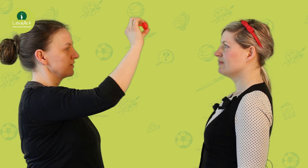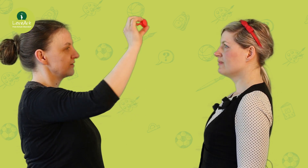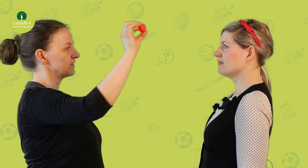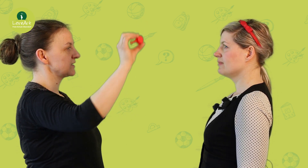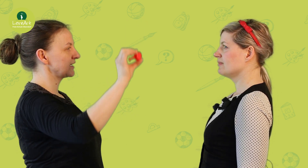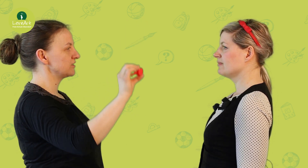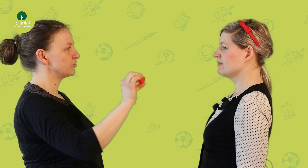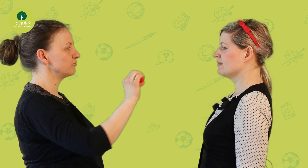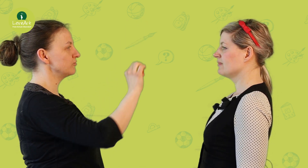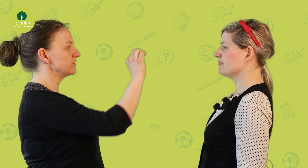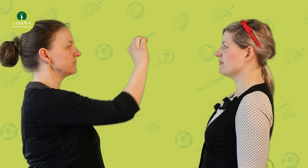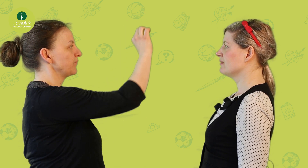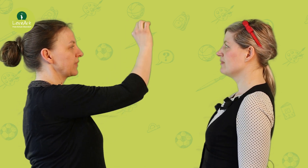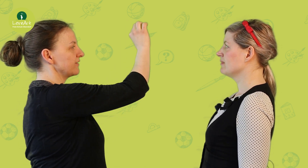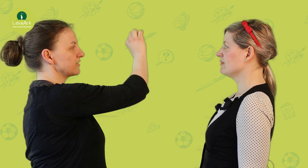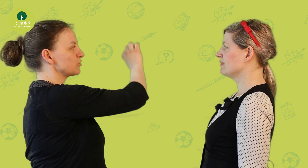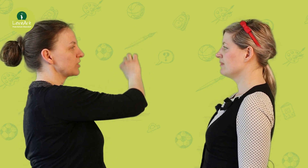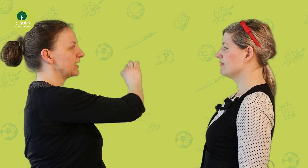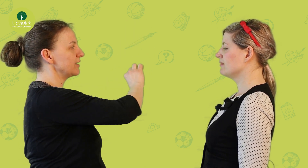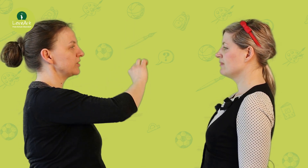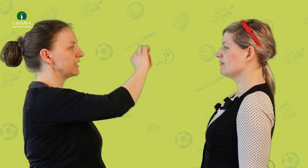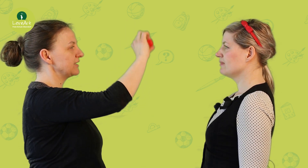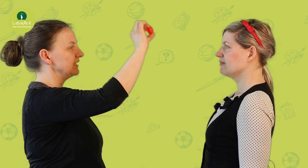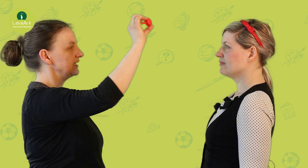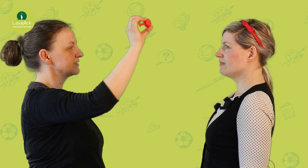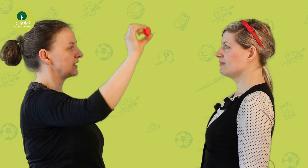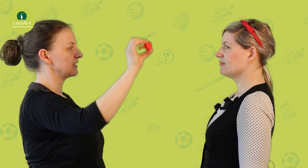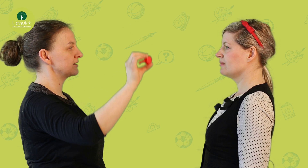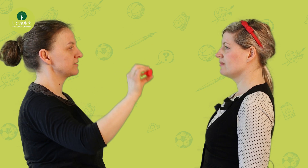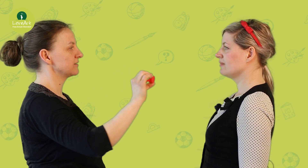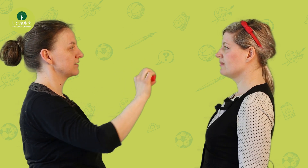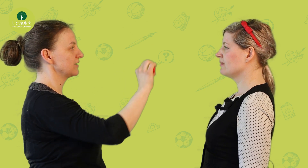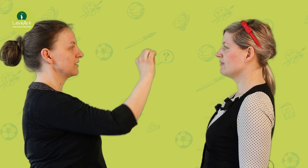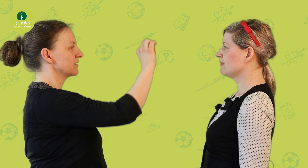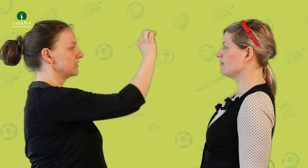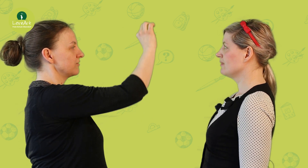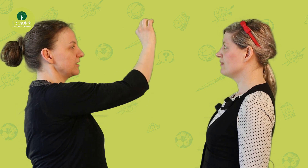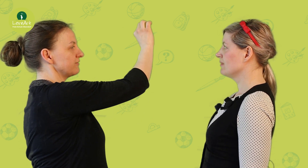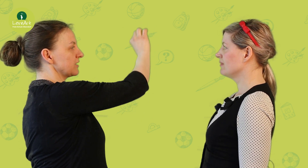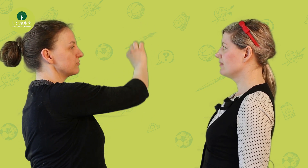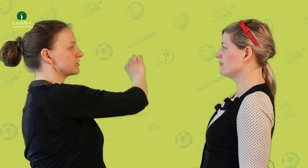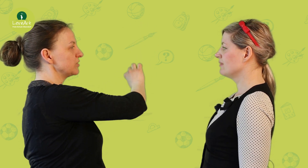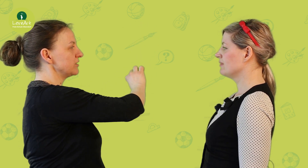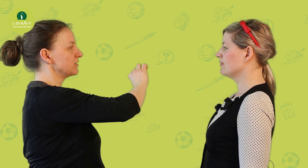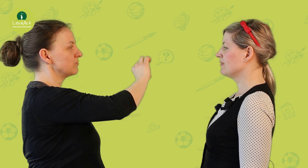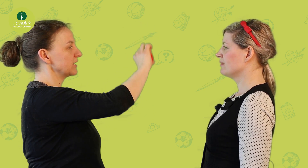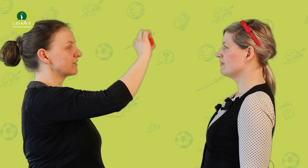Was ich gerade tue, ist, ich beschreibe eine liegende Acht. Genau, und nicht wegrutschen mit den Augen. Ich